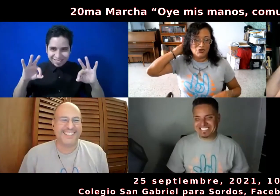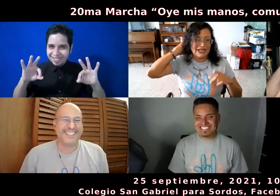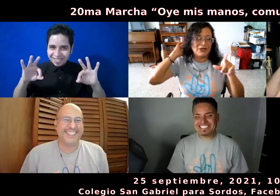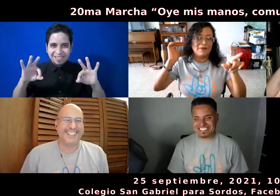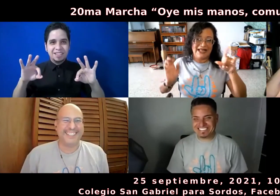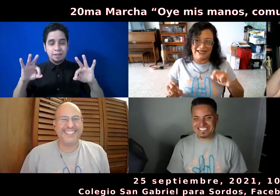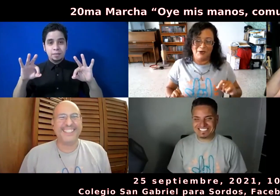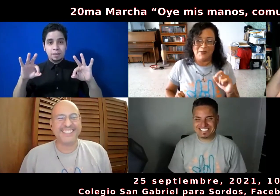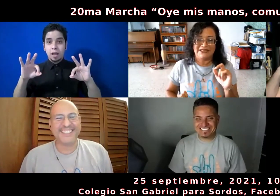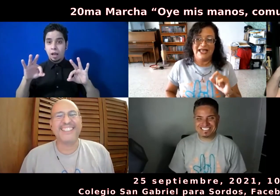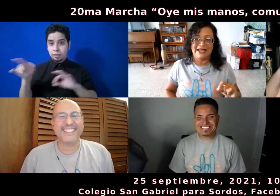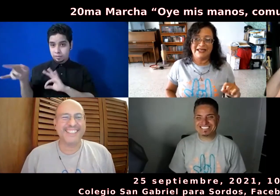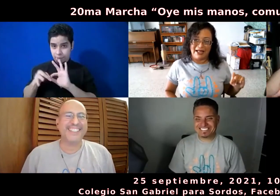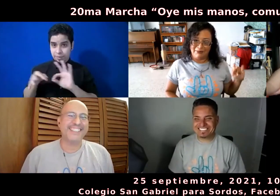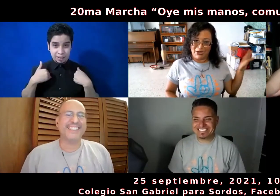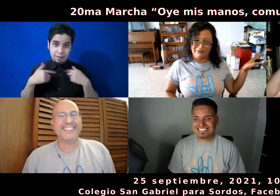Josélo también la tiene, lo que pasa es que está por ahí.